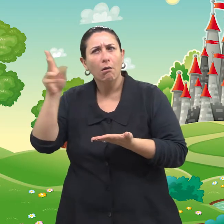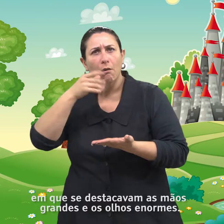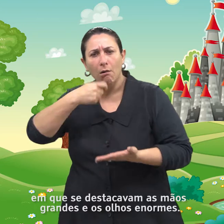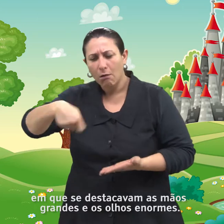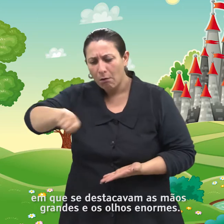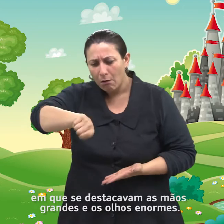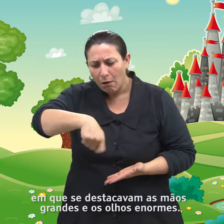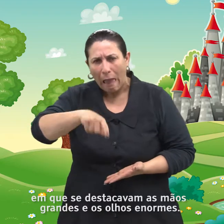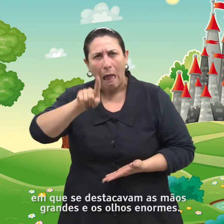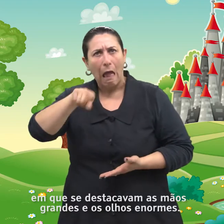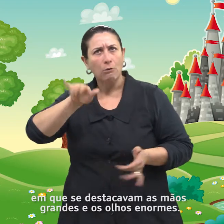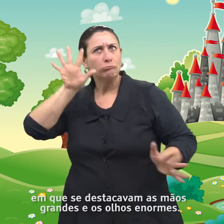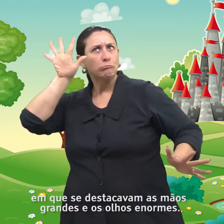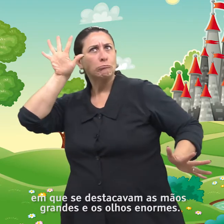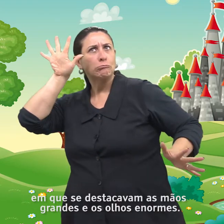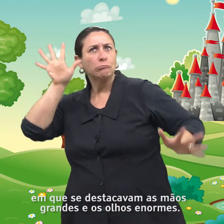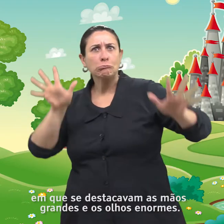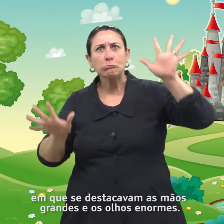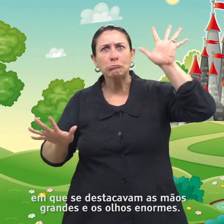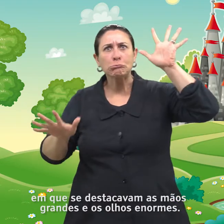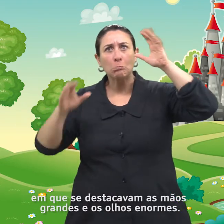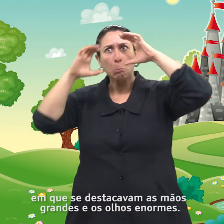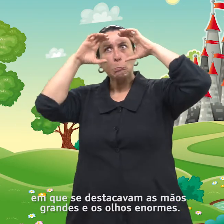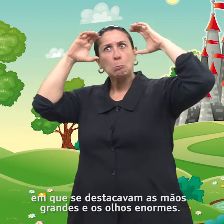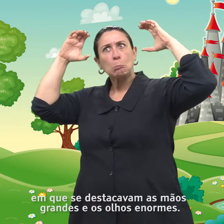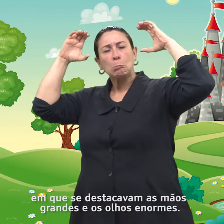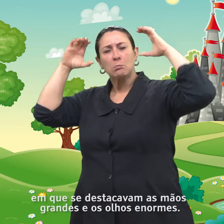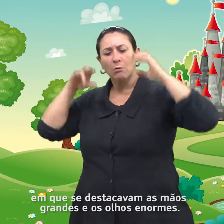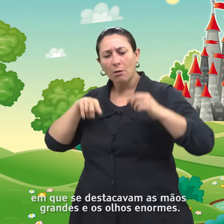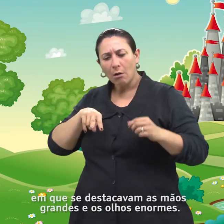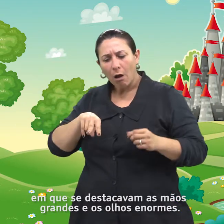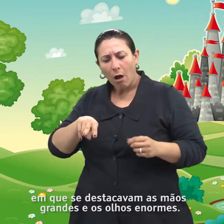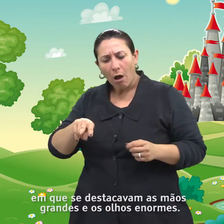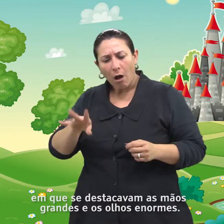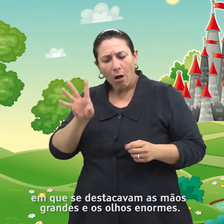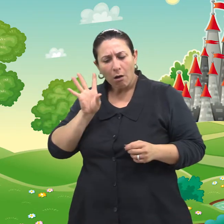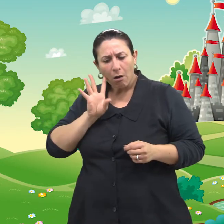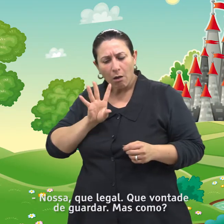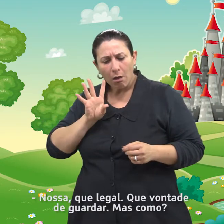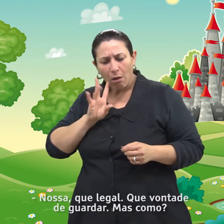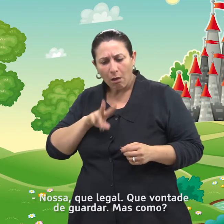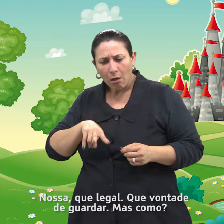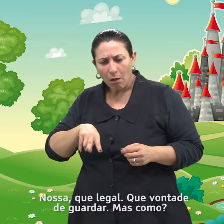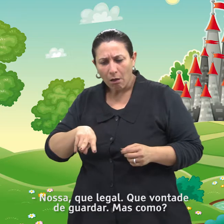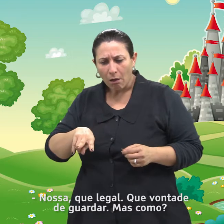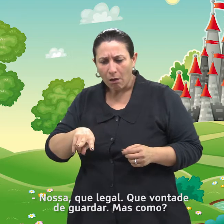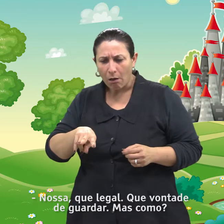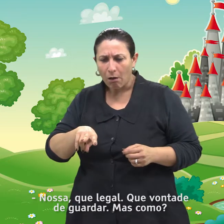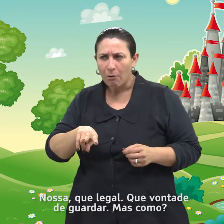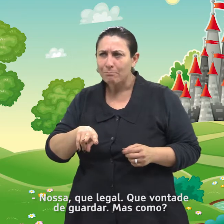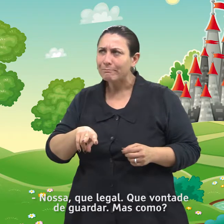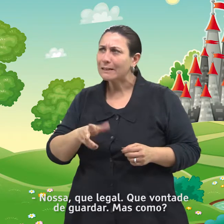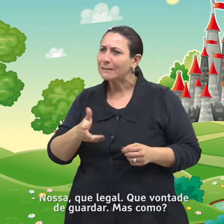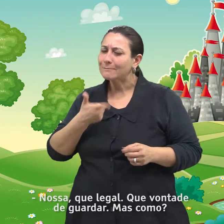em que se destacavam as mãos grandes e os olhos enormes. Nossa! Que legal!